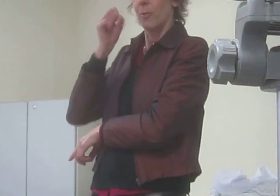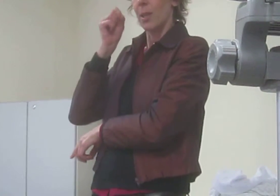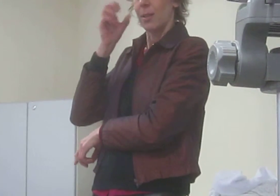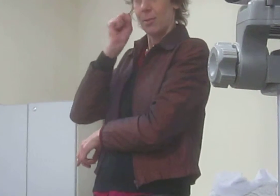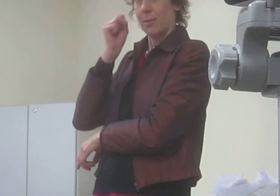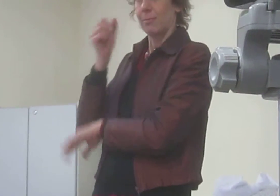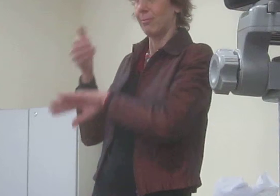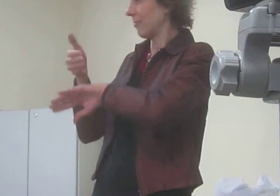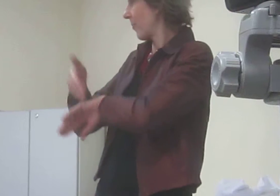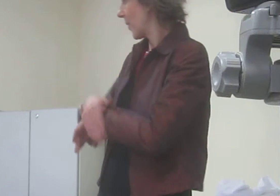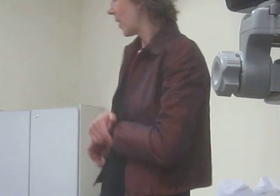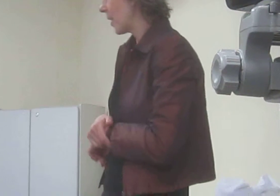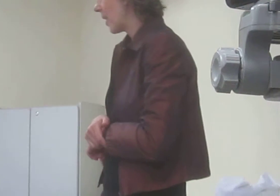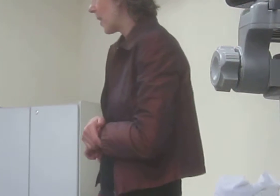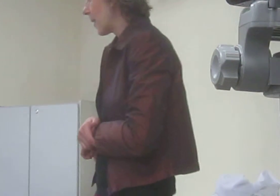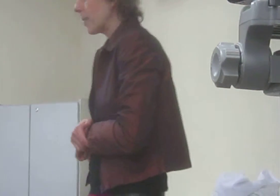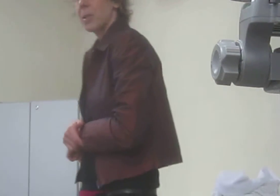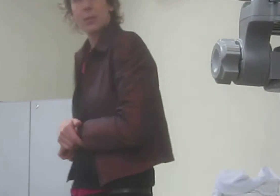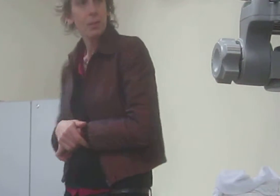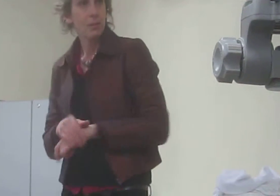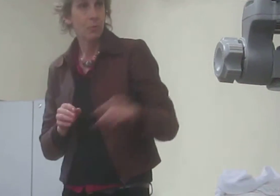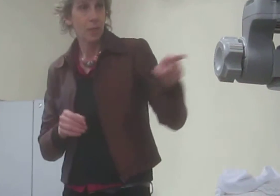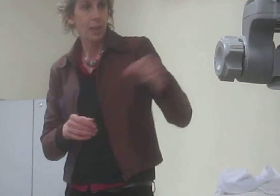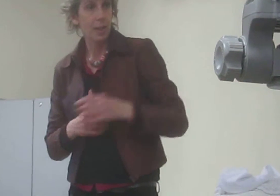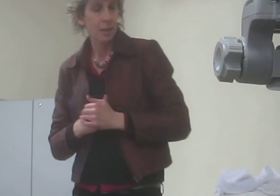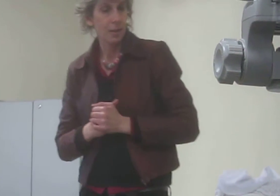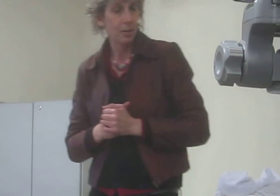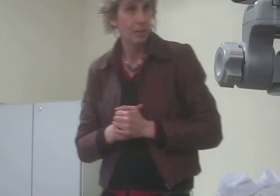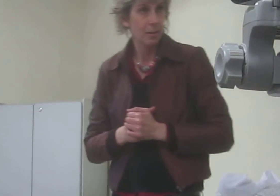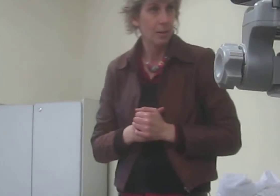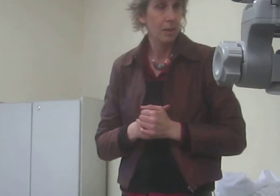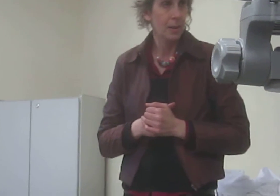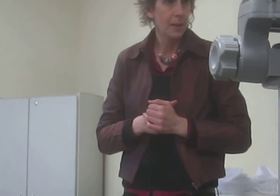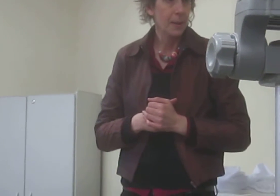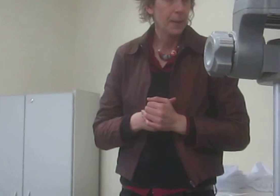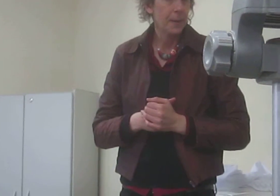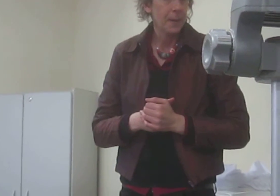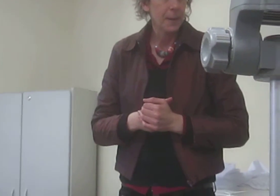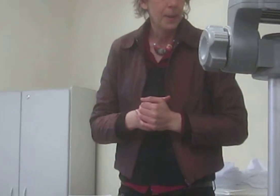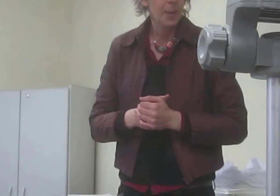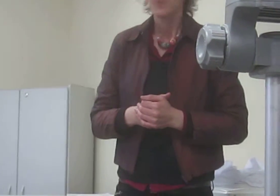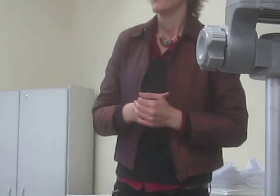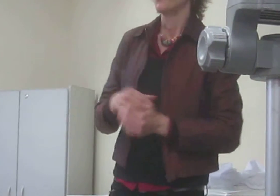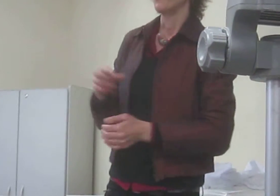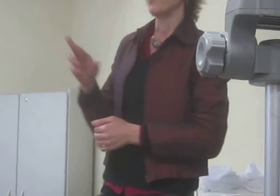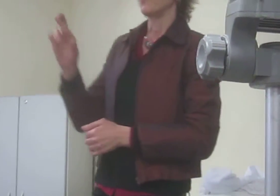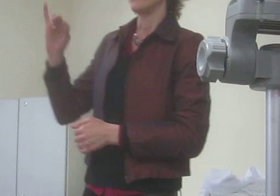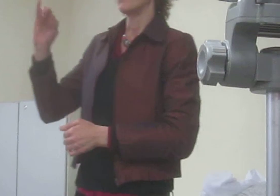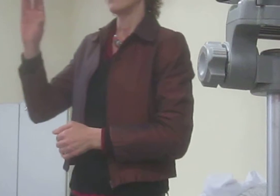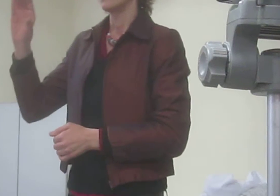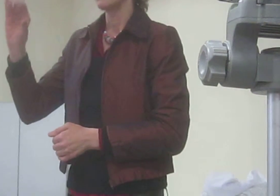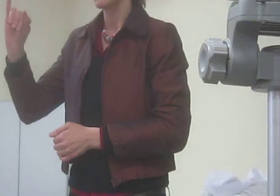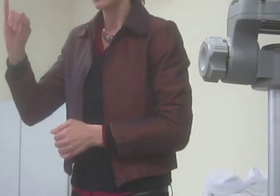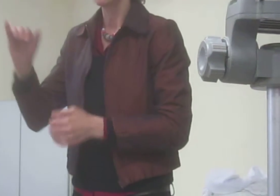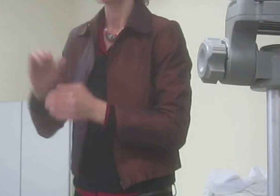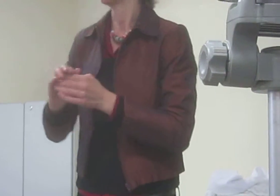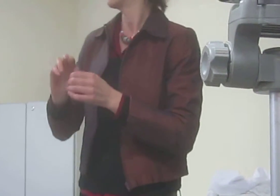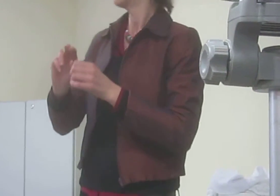Se eu for alguma coisa... Posso dar um informe também? Pode. Gente, eu represento a Unileu, que é a Universidade Libra de Assistência Humana, e,